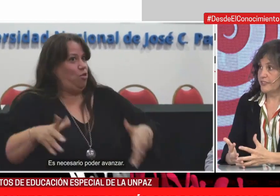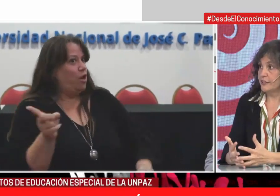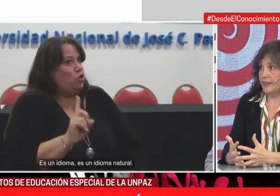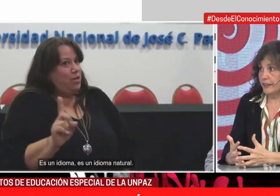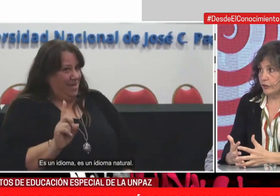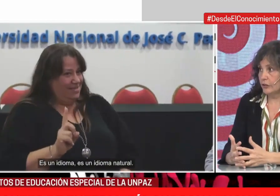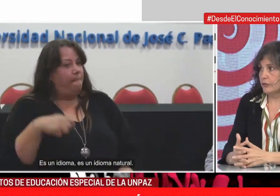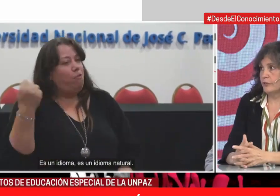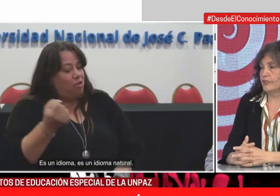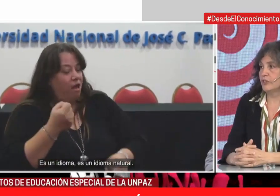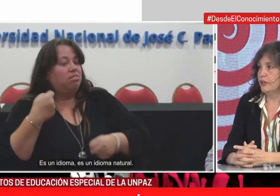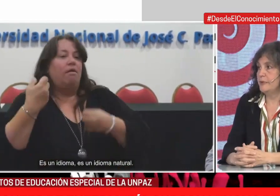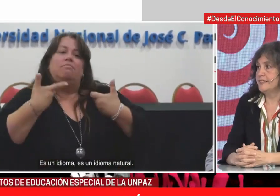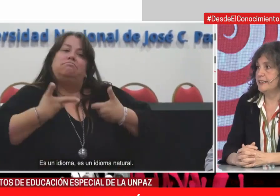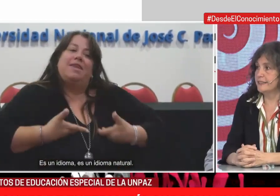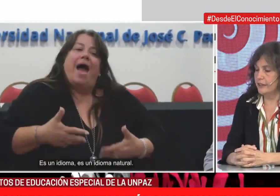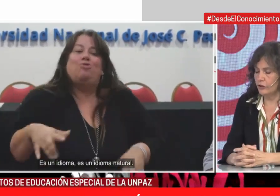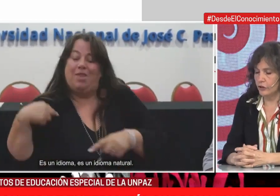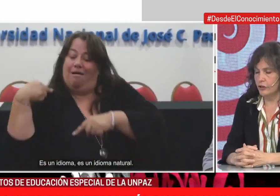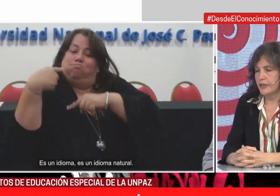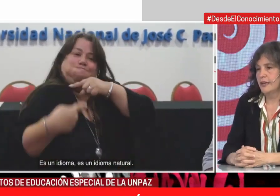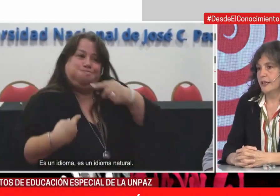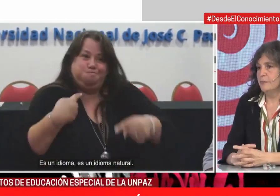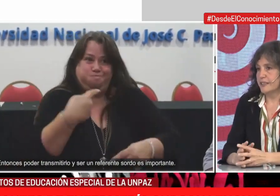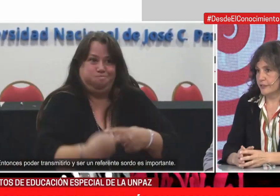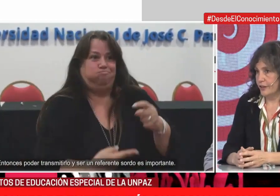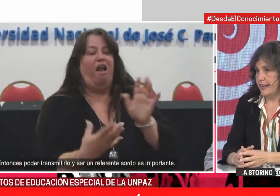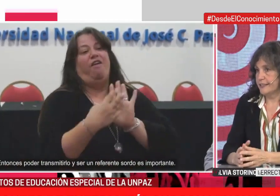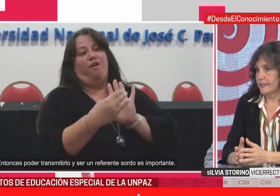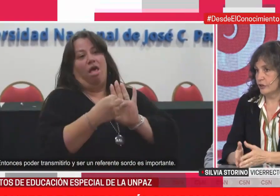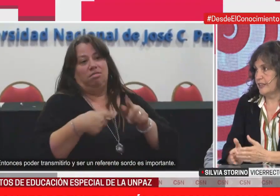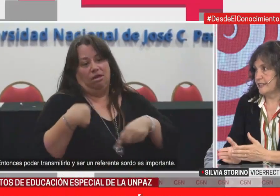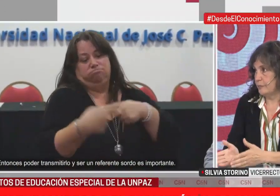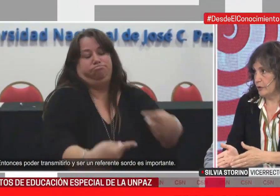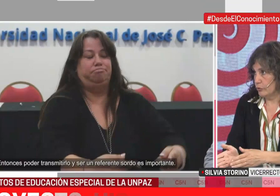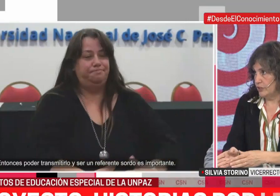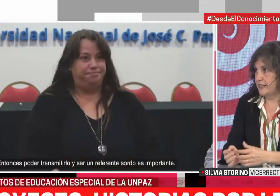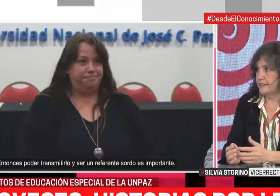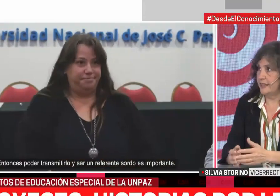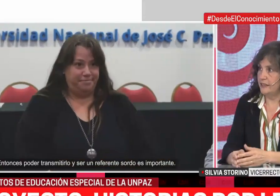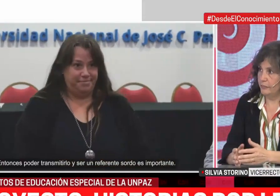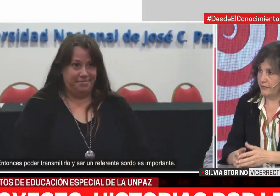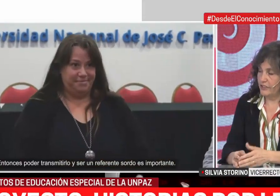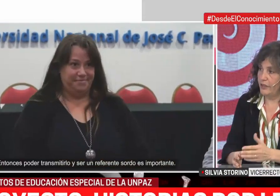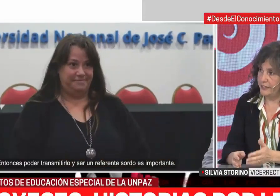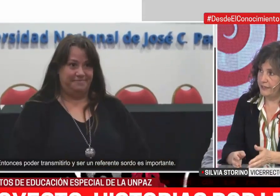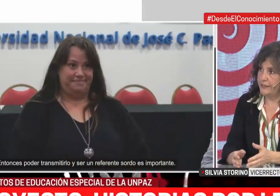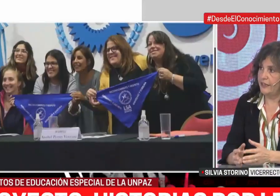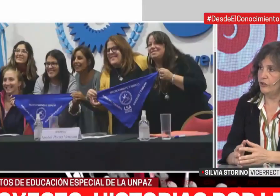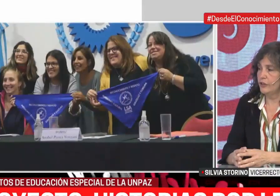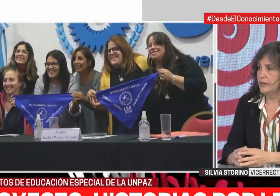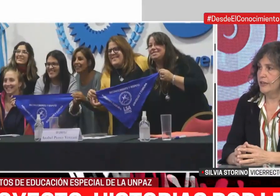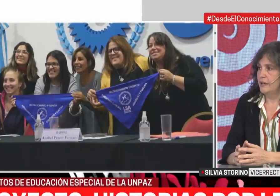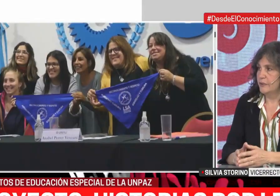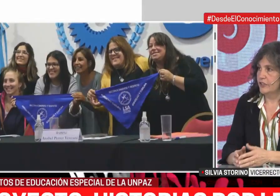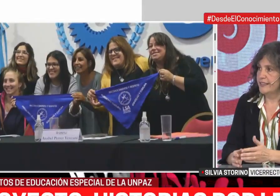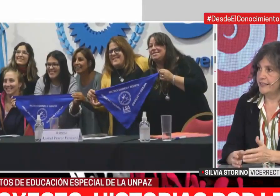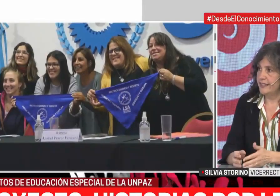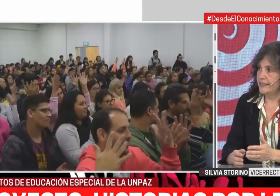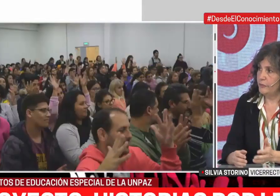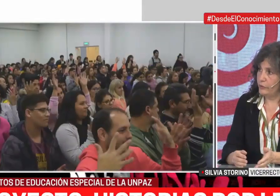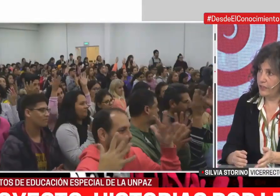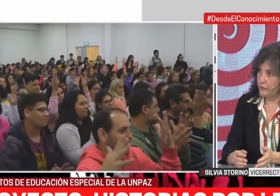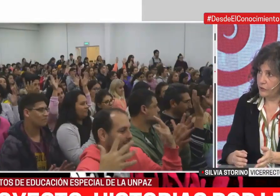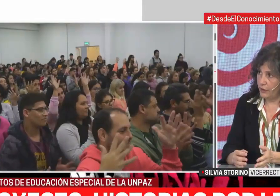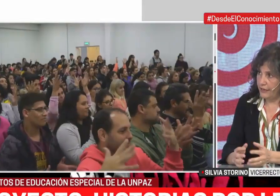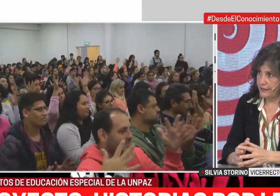un profesorado, profesorado especializado en personas sordas e hipoacústicas y el profesorado especializado en personas